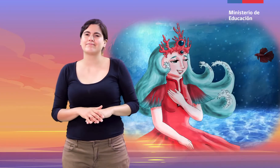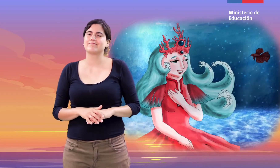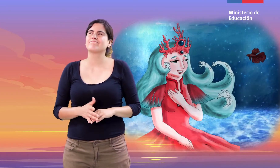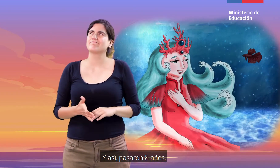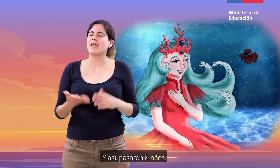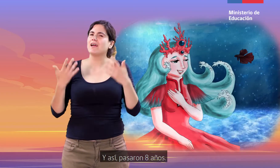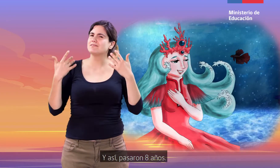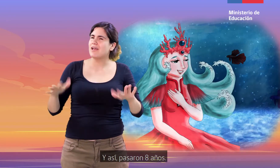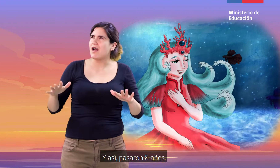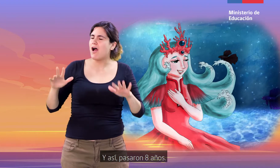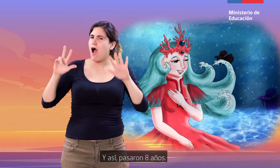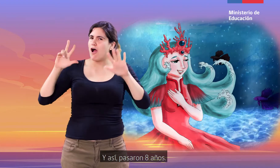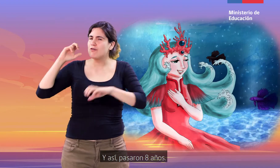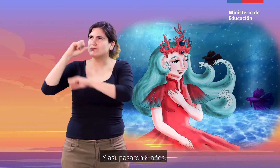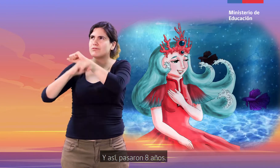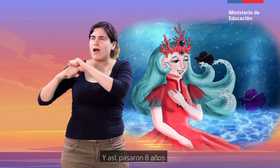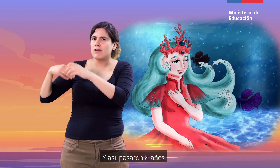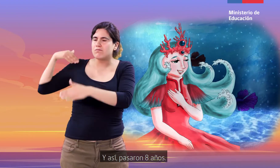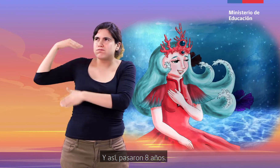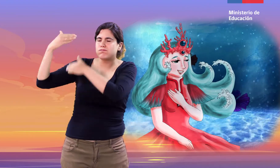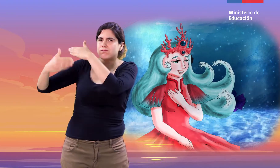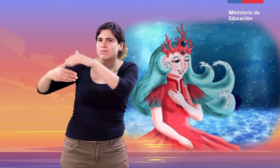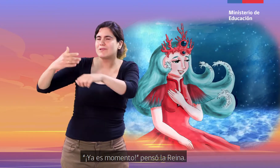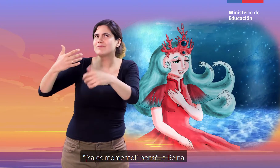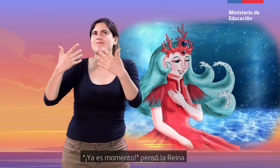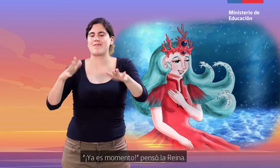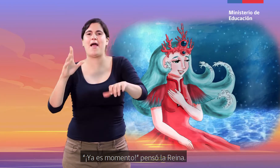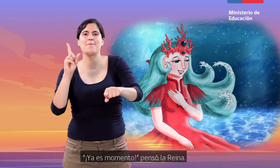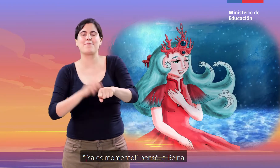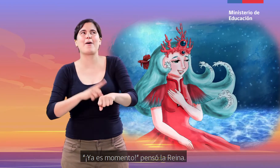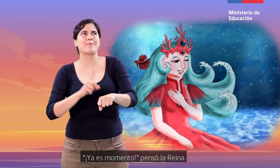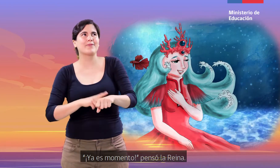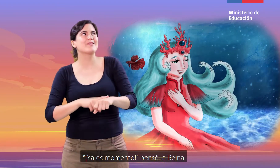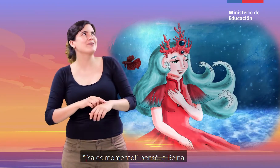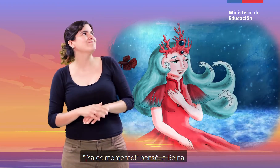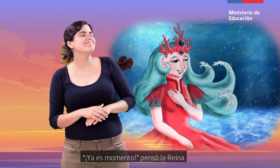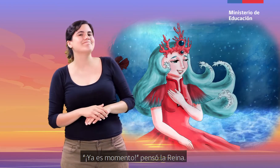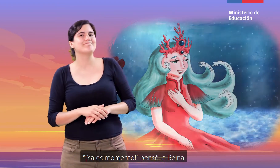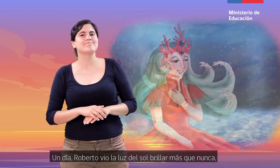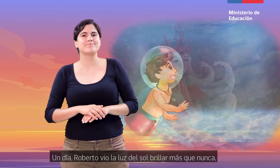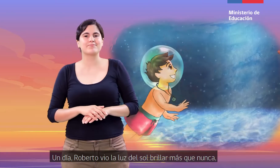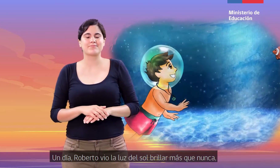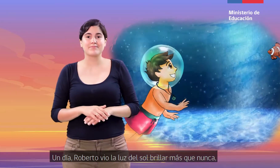Y así, pasaron ocho años. Ya es momento, pensó la reina. Un día,